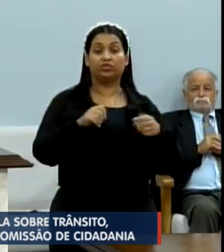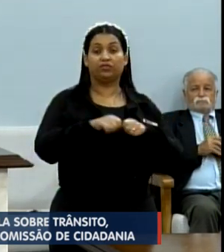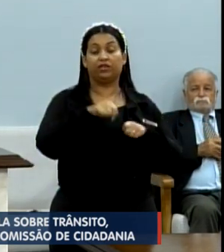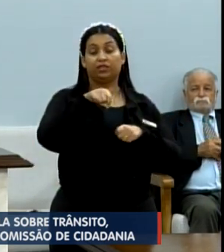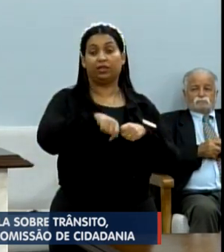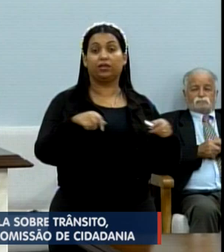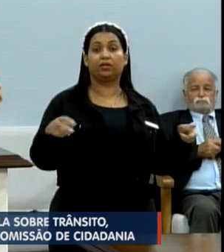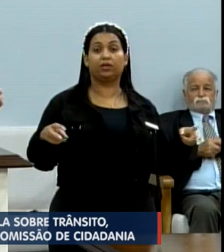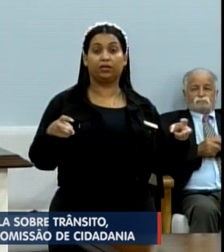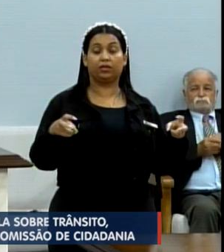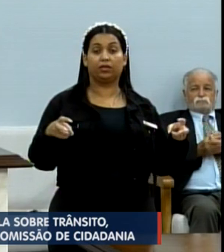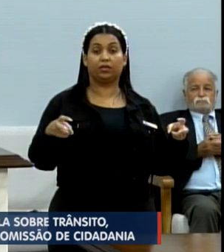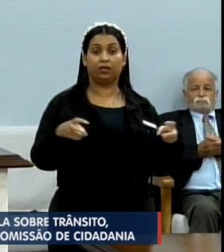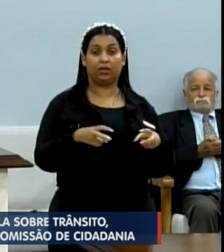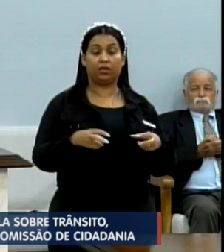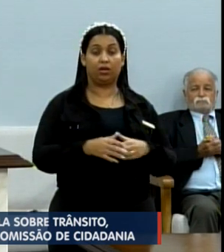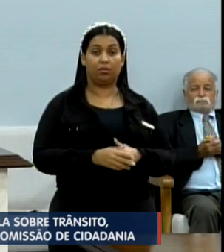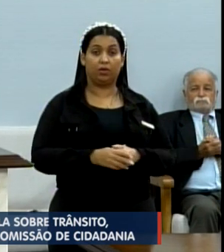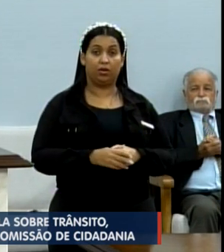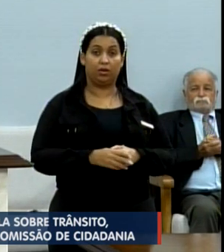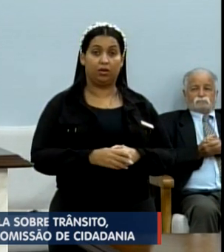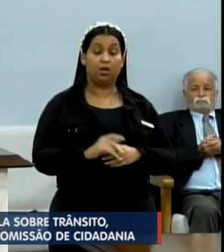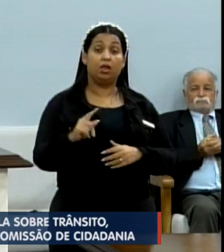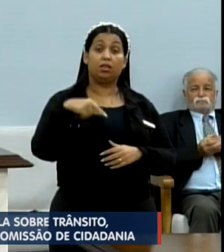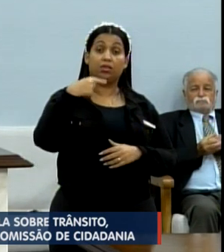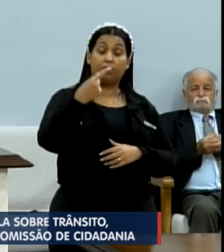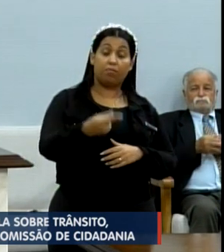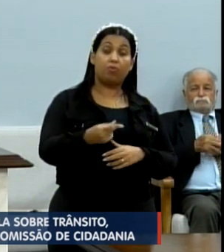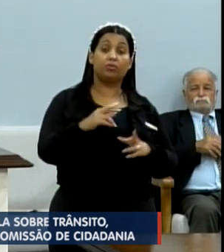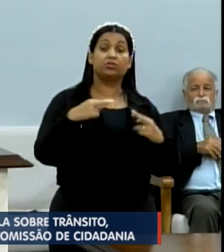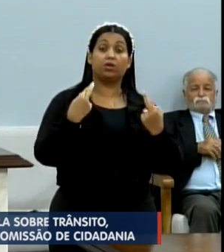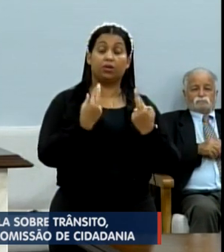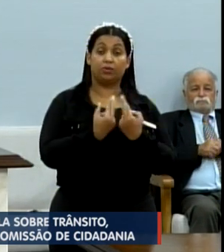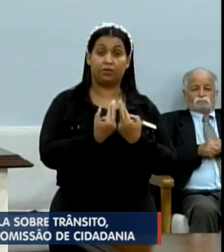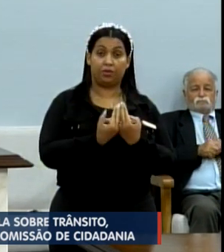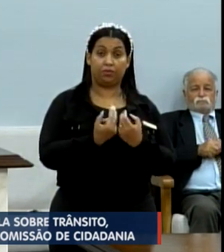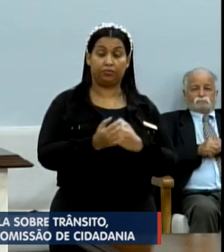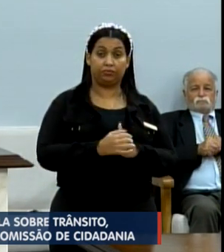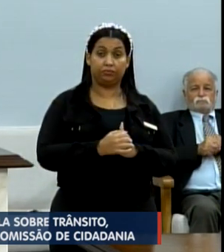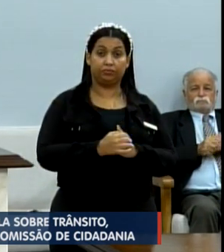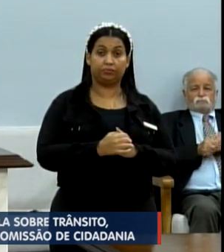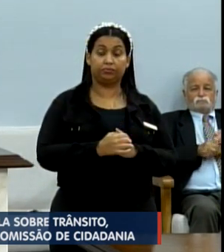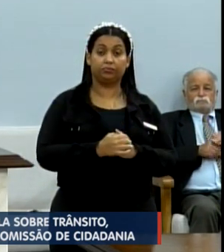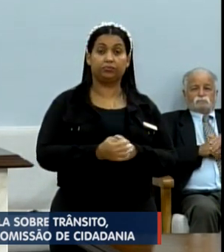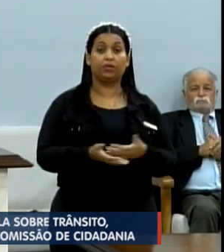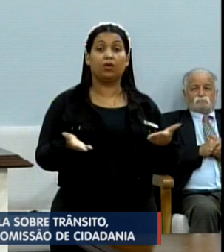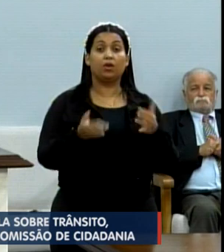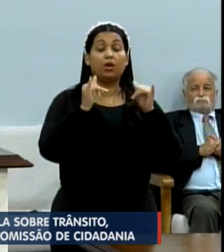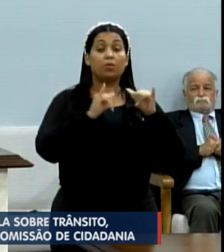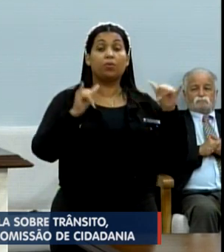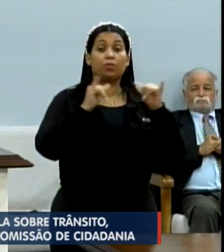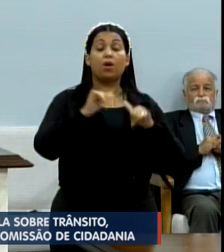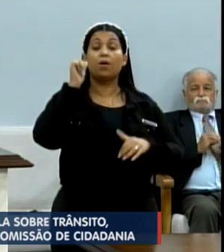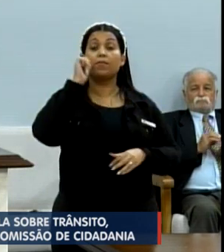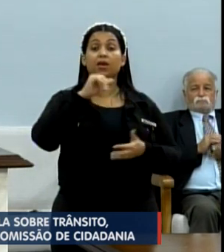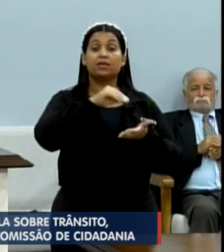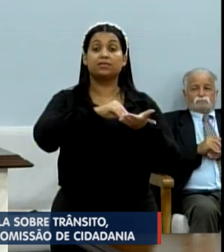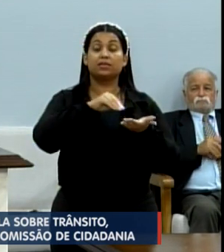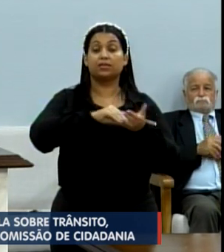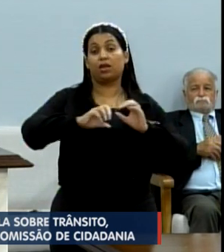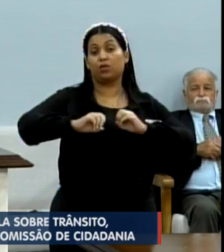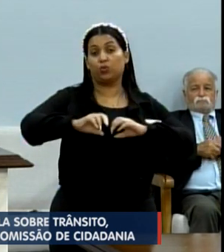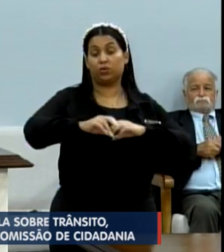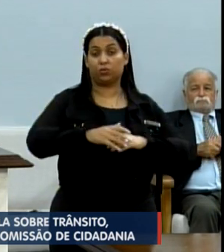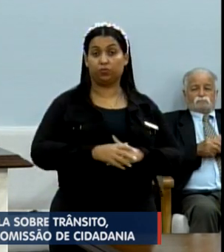aqui na casa, depois do término da sessão, essa audiência que eu acabei de anunciar com a presença da secretária de Educação.